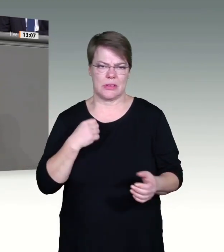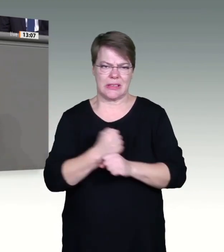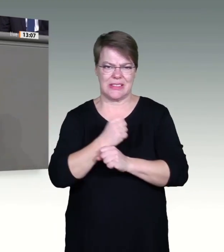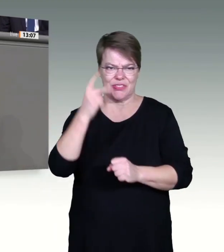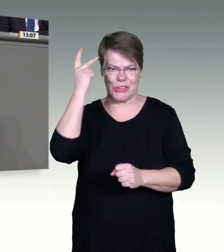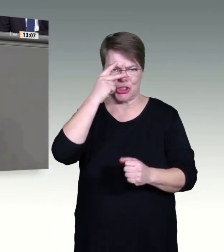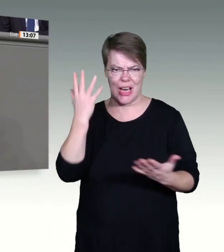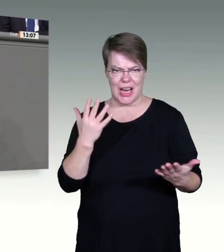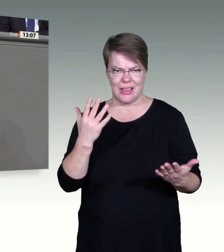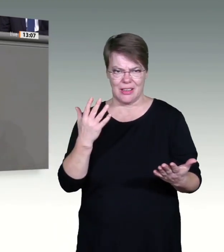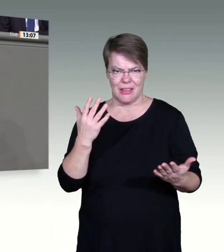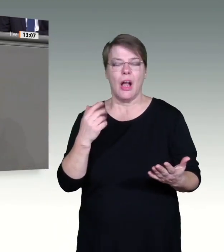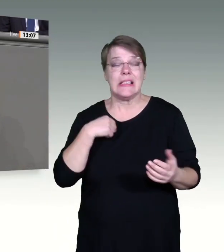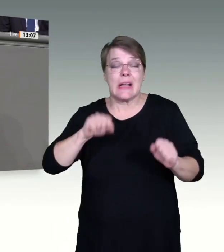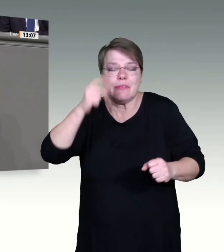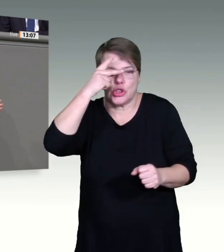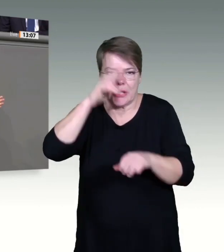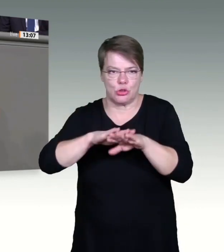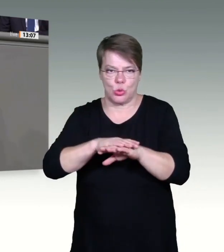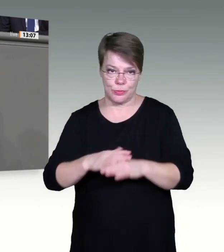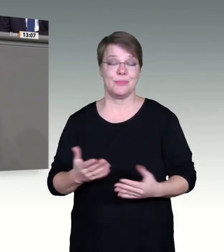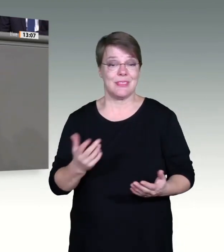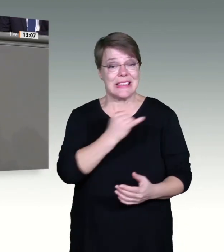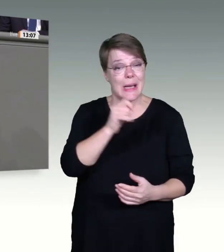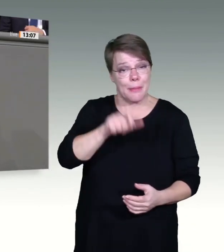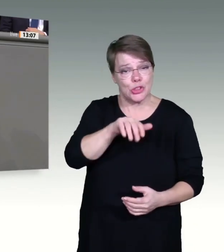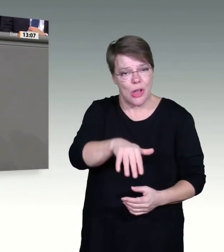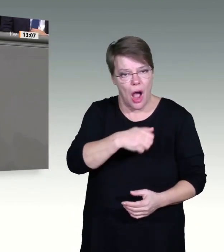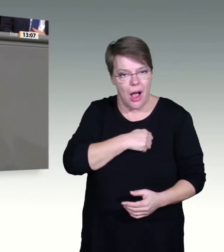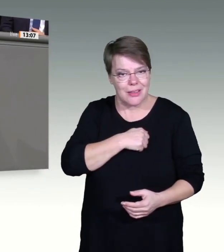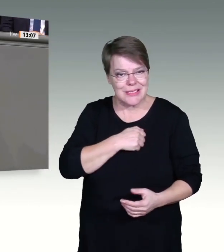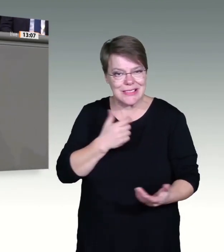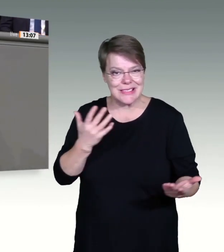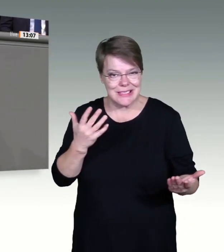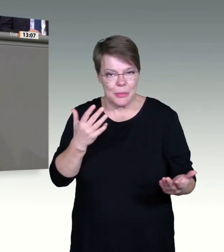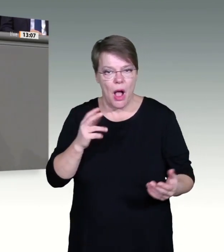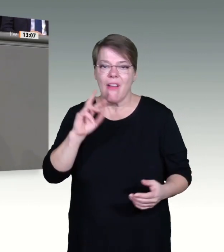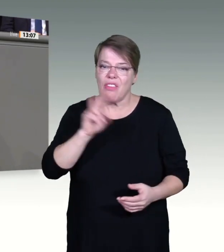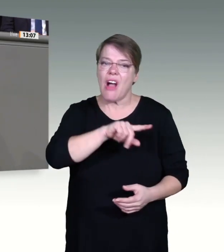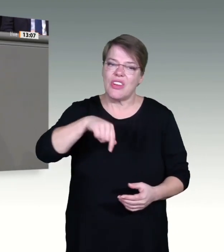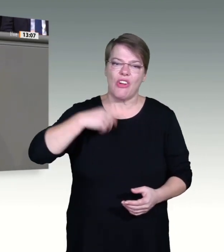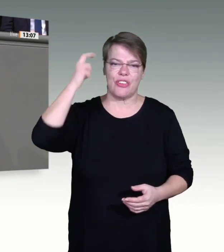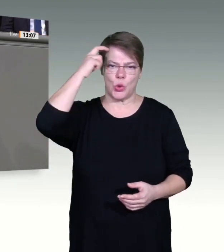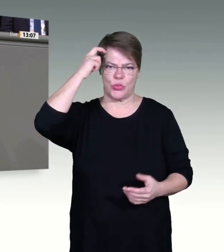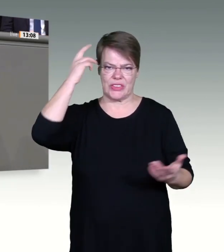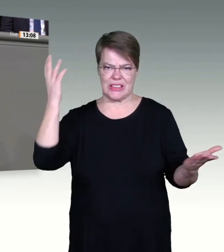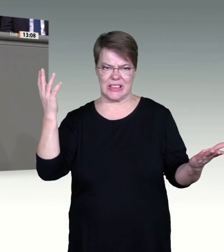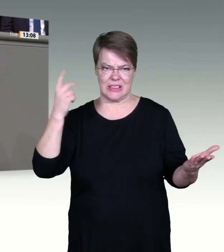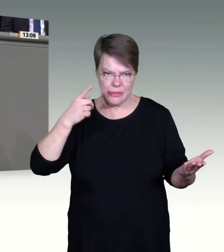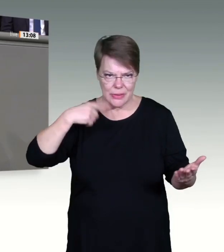besonders schnell und effizient geprüft wurden. Das macht sie nicht weniger sicher. mRNA-Impfstoffe